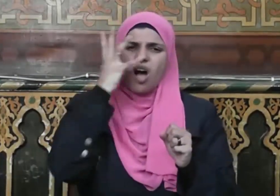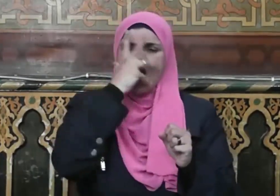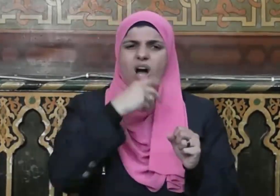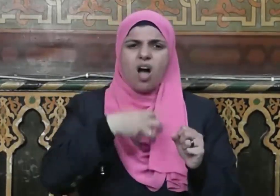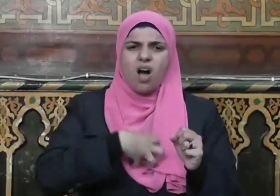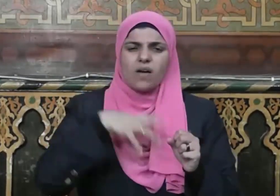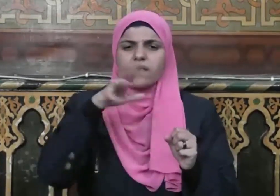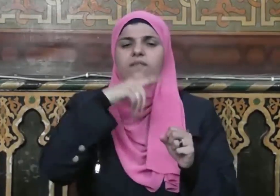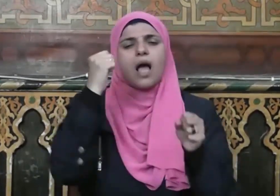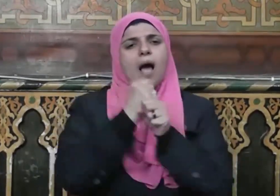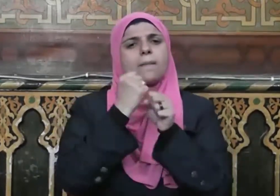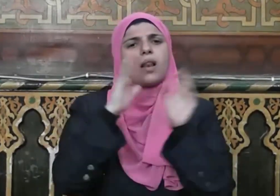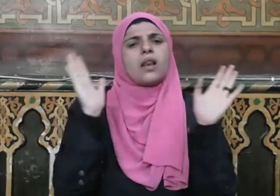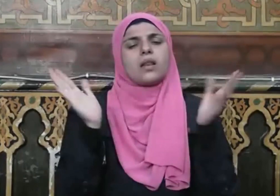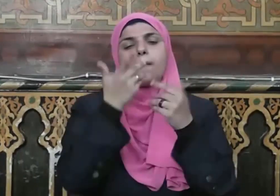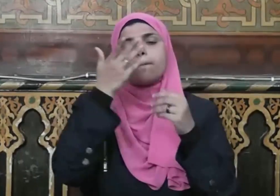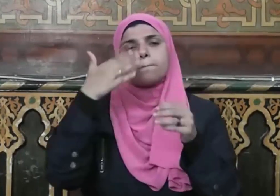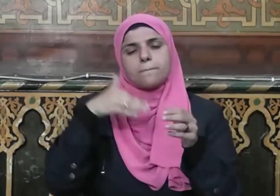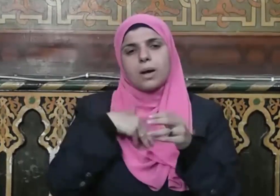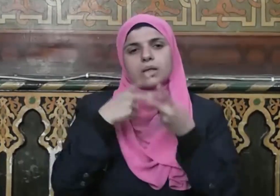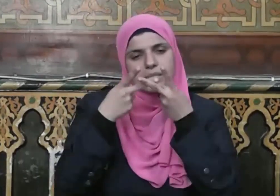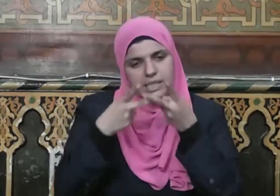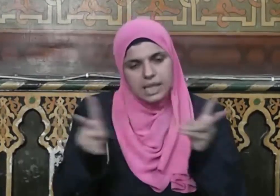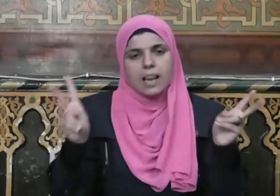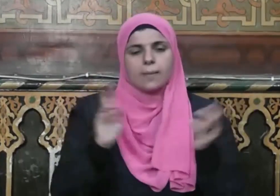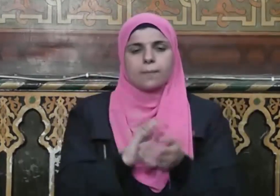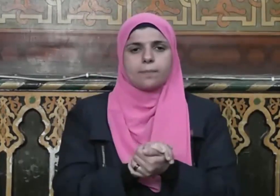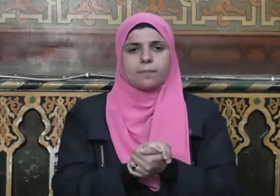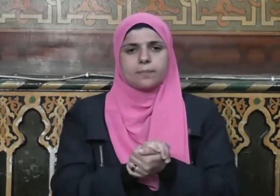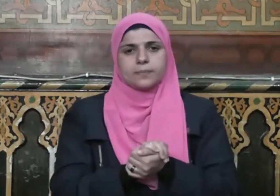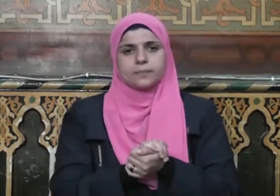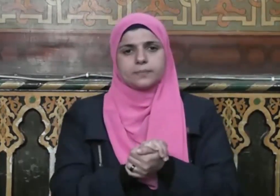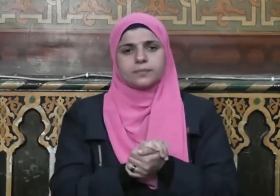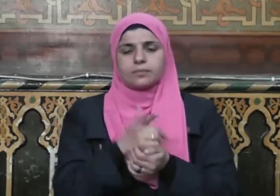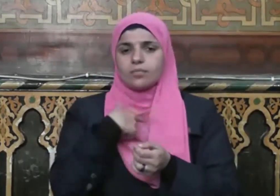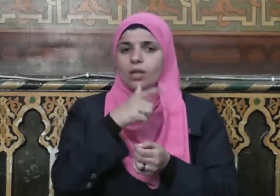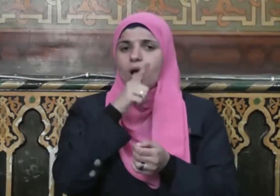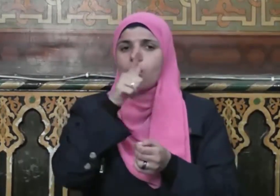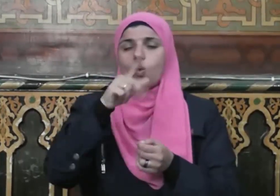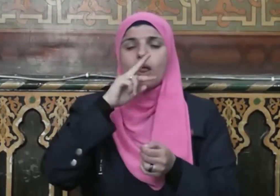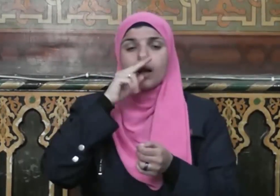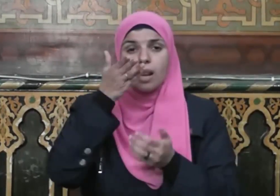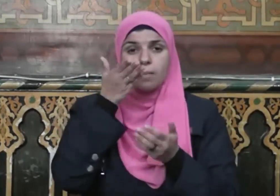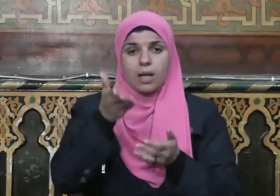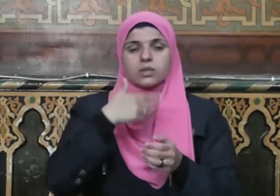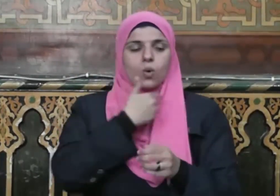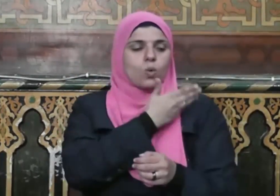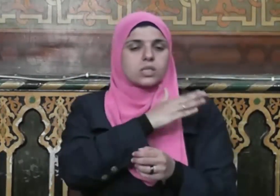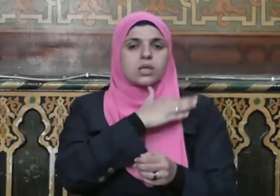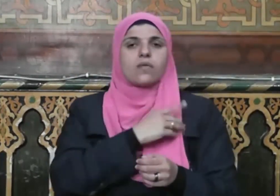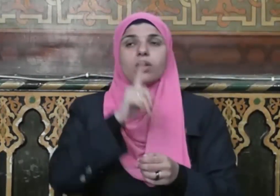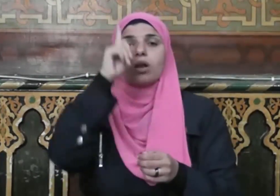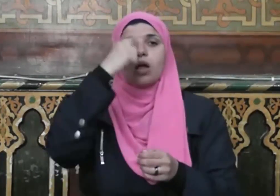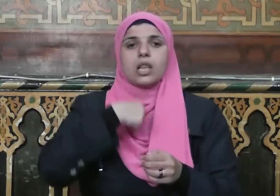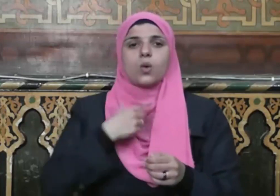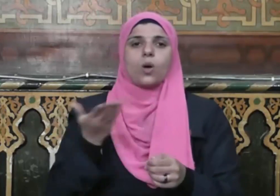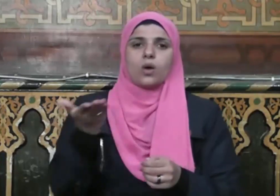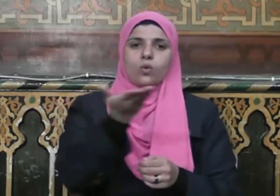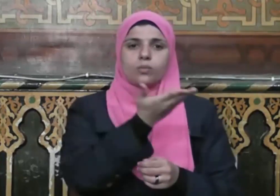حرجا مما قضيت ويسلموا تسليما أقول قولي هذا وأستغفر الله